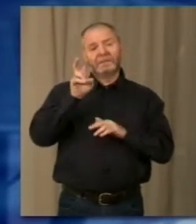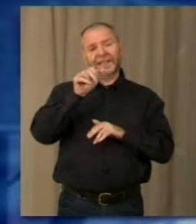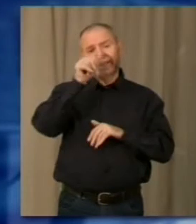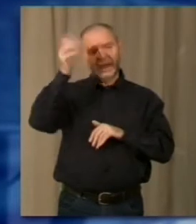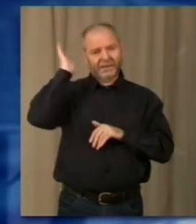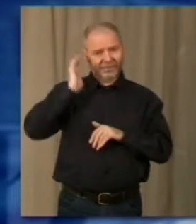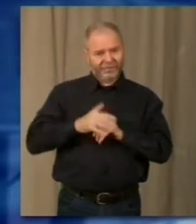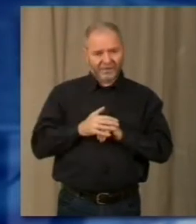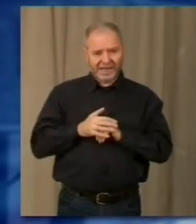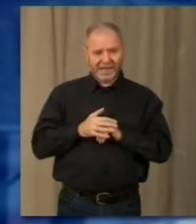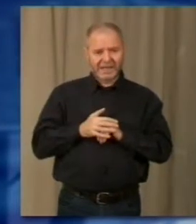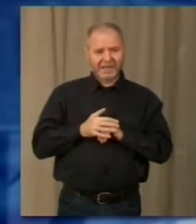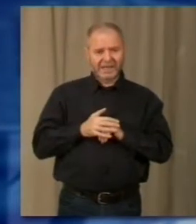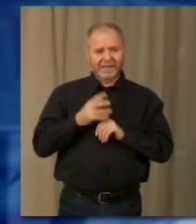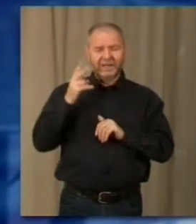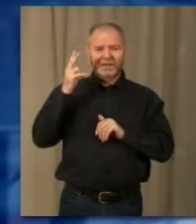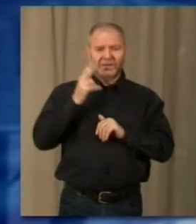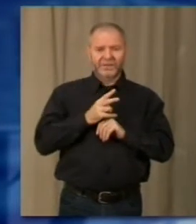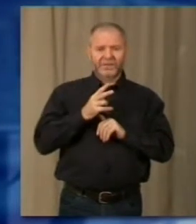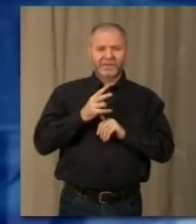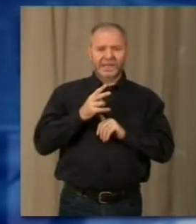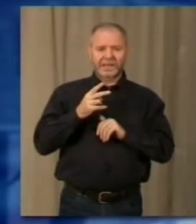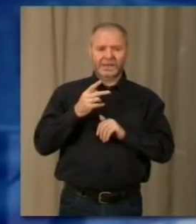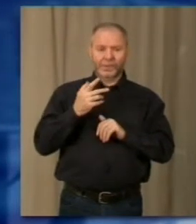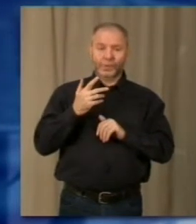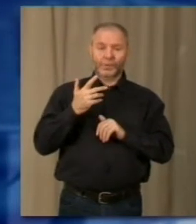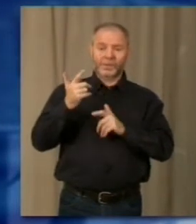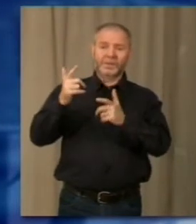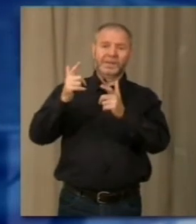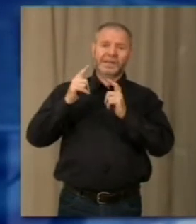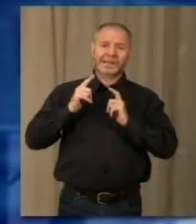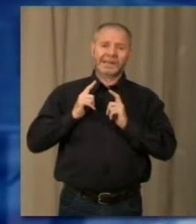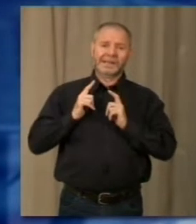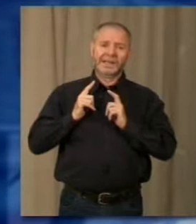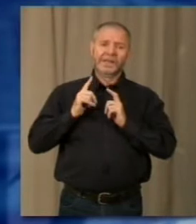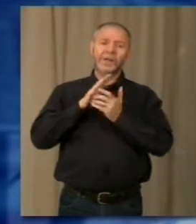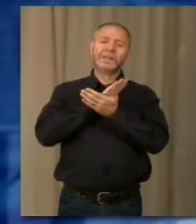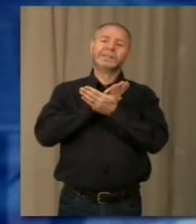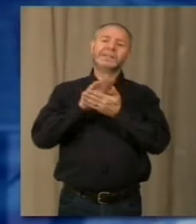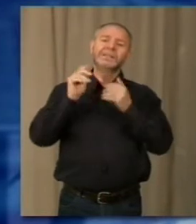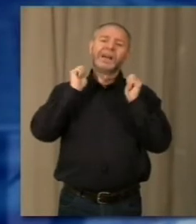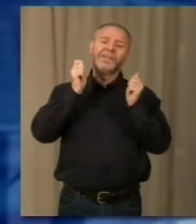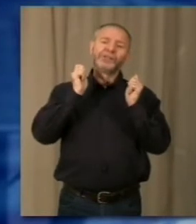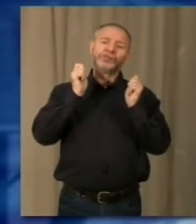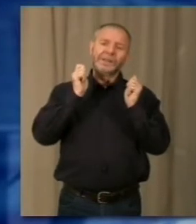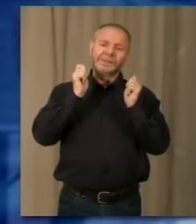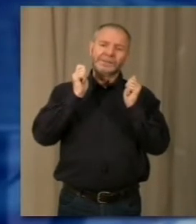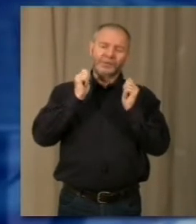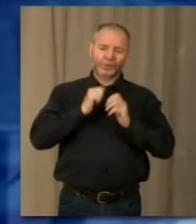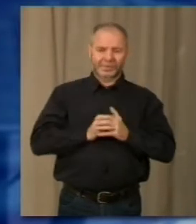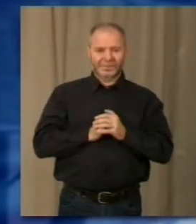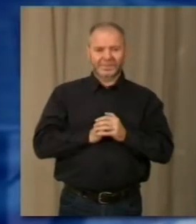non con il regalo di un presepe ma di San Francesco che potete vedere all'inizio della mostra con tutti i presepi dell'Italia.